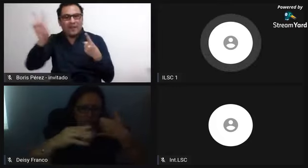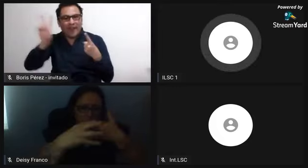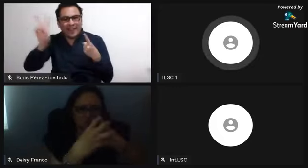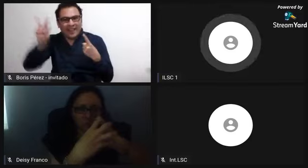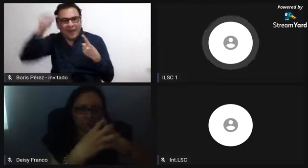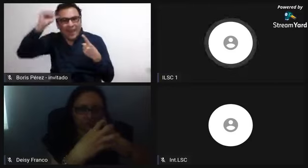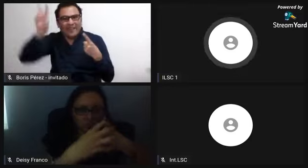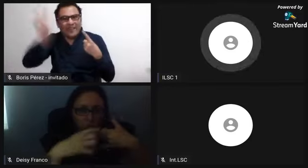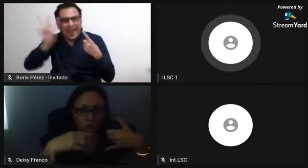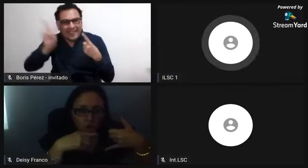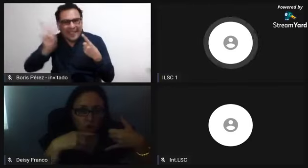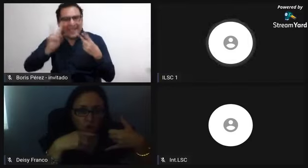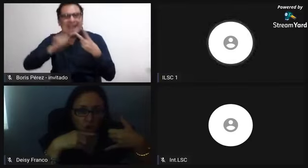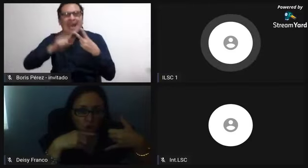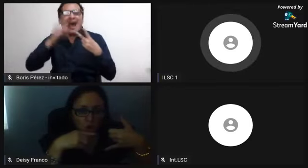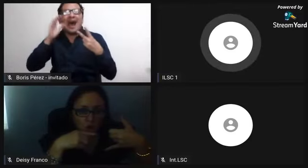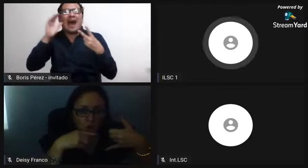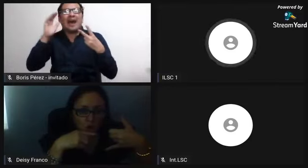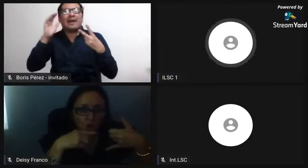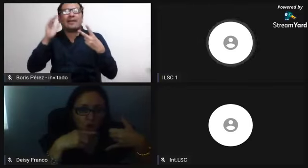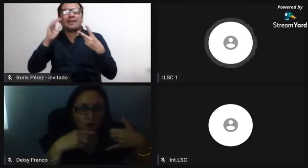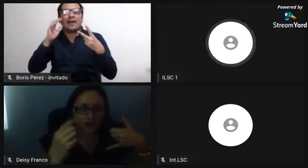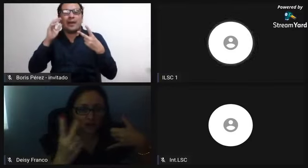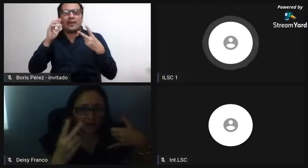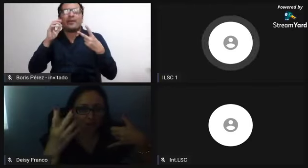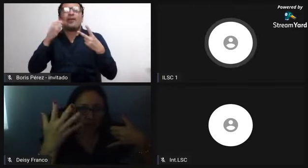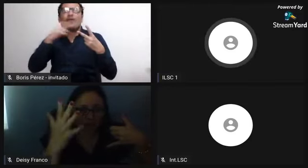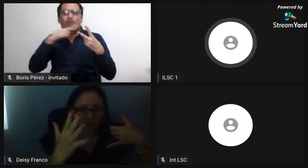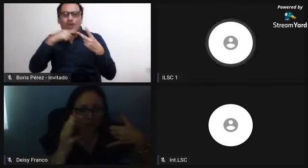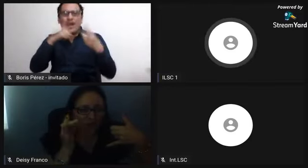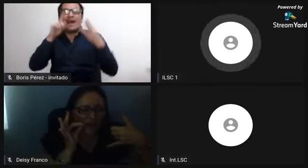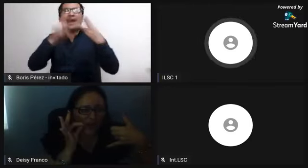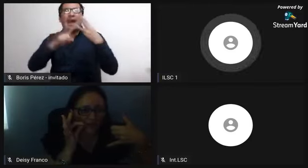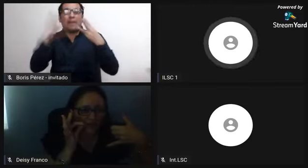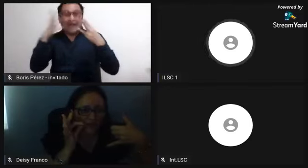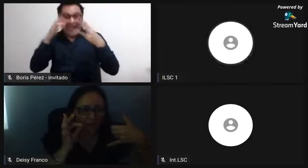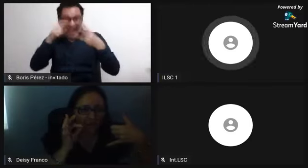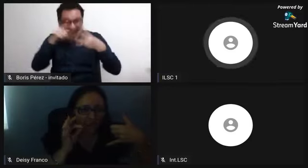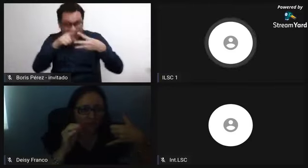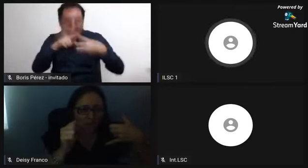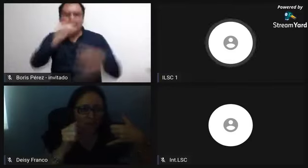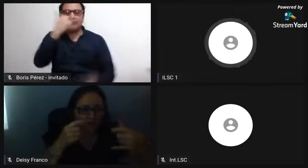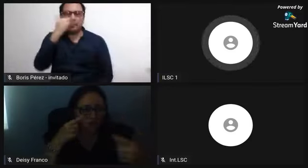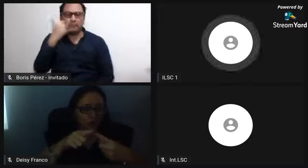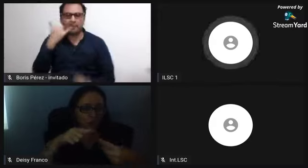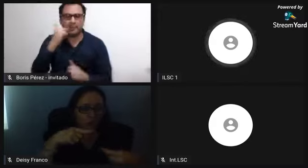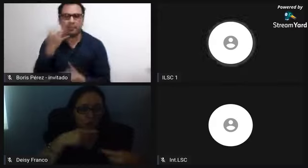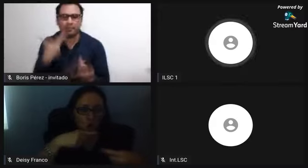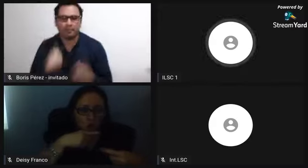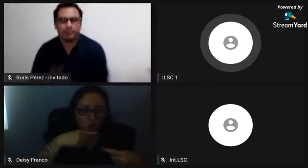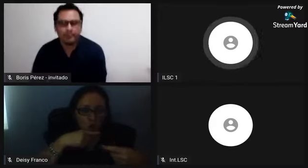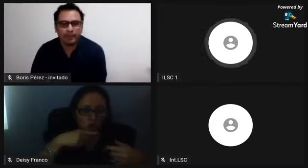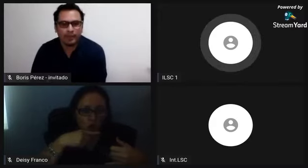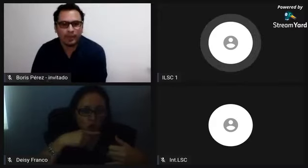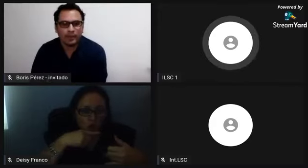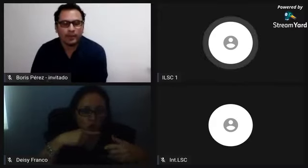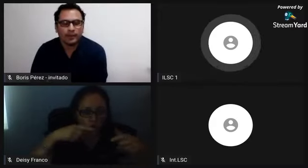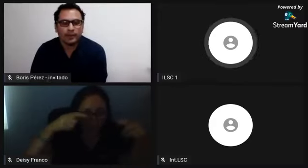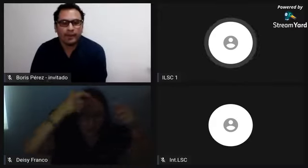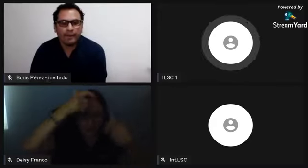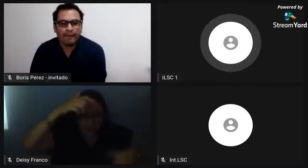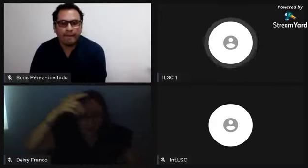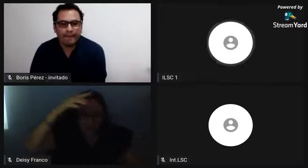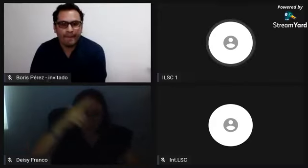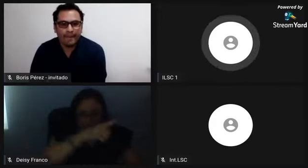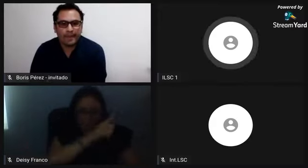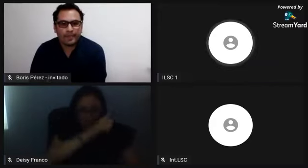mencionabas antes que en un mapa estaba sombreado de color rojo, allí se estaban dando algunos procesos, o era de color